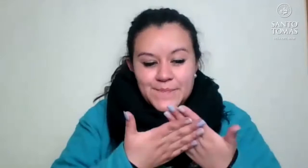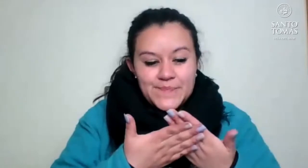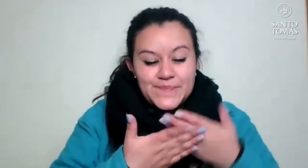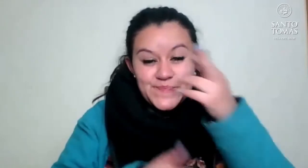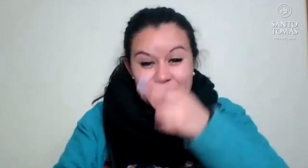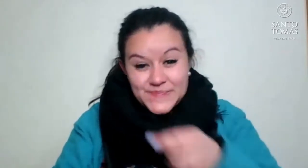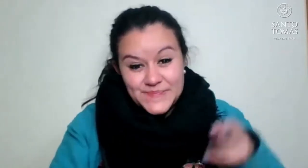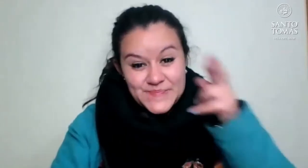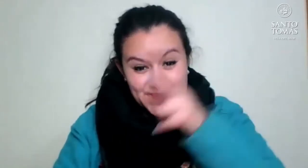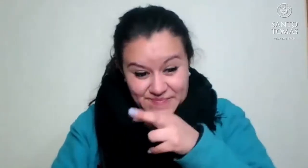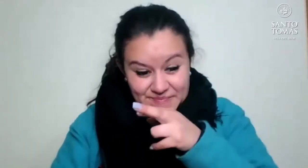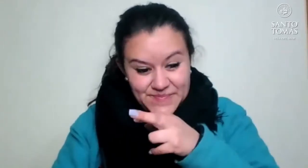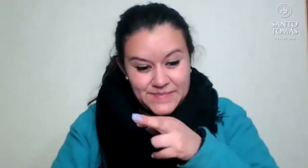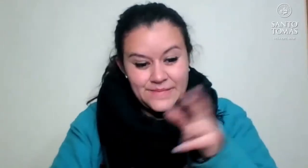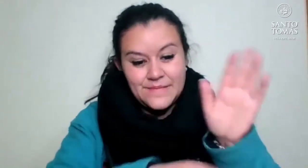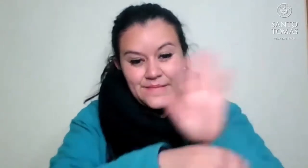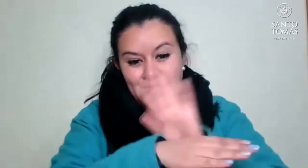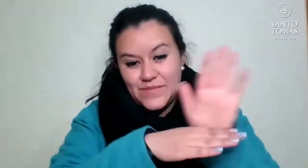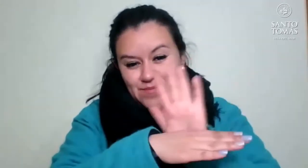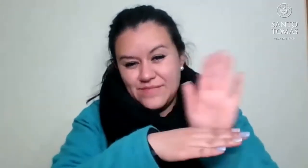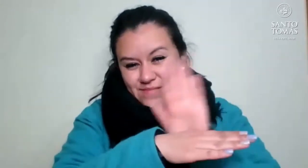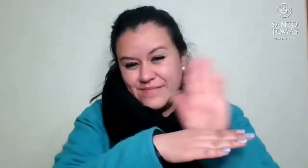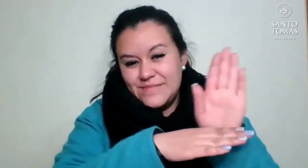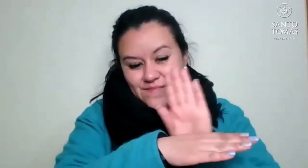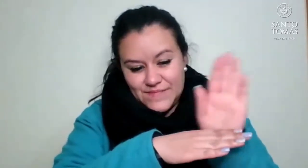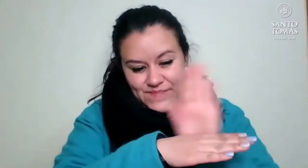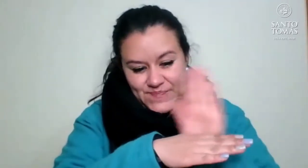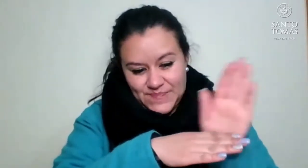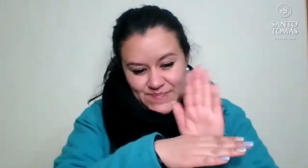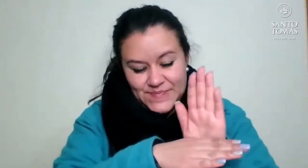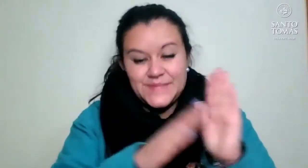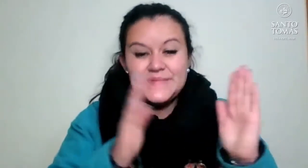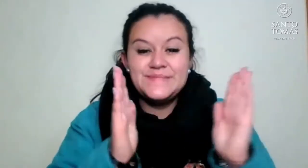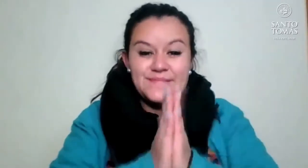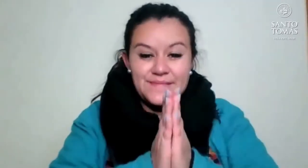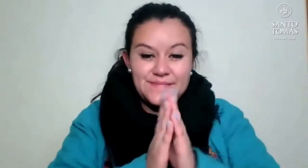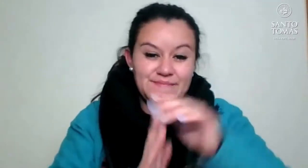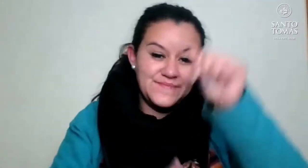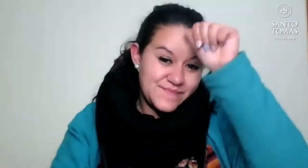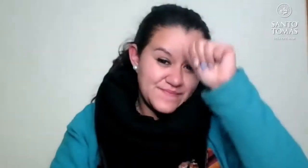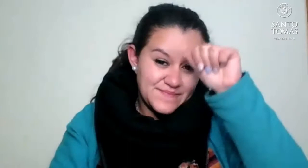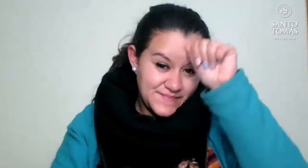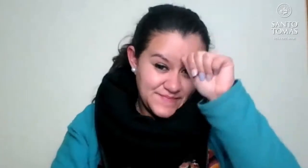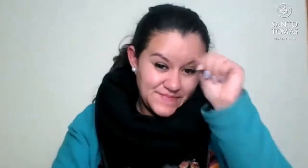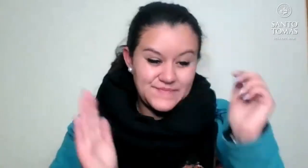Entonces, repasemos esas. San... Algarrobo. Y Santo Domingo.